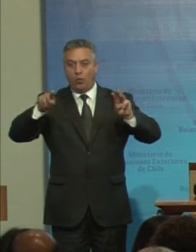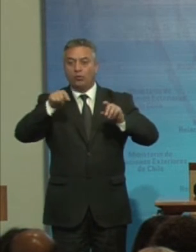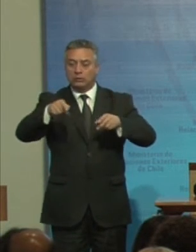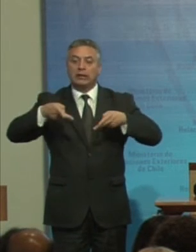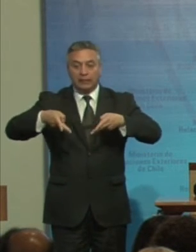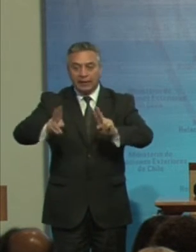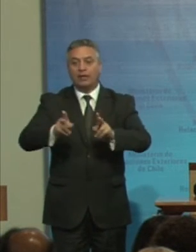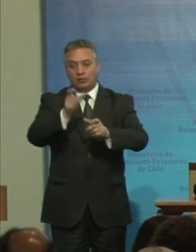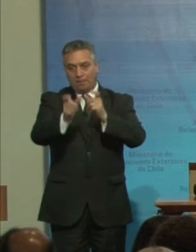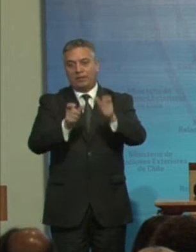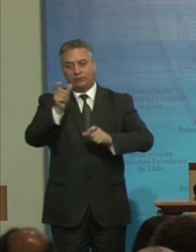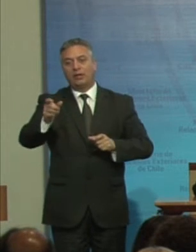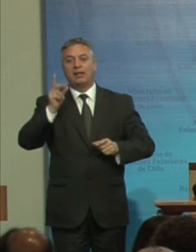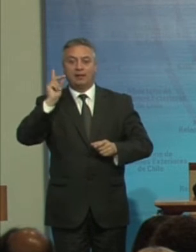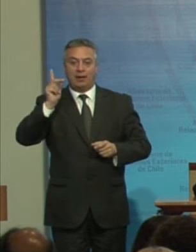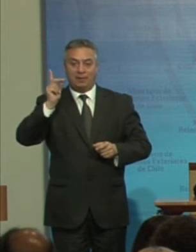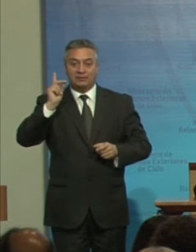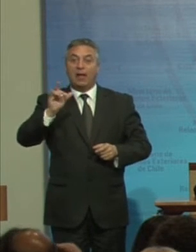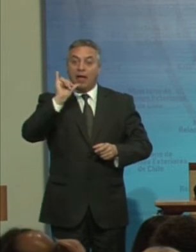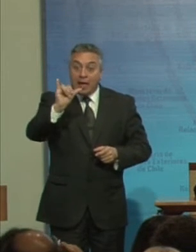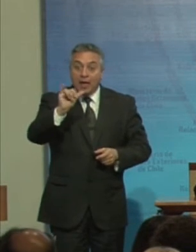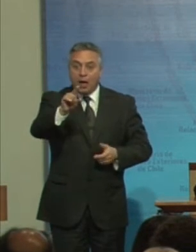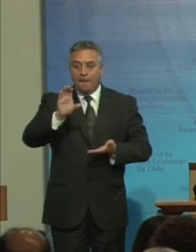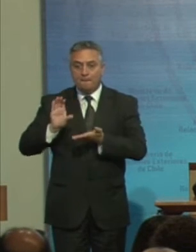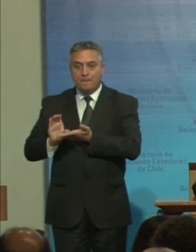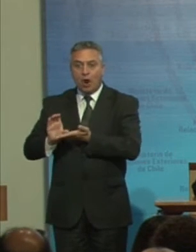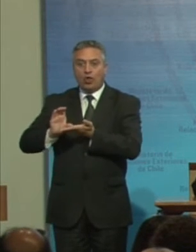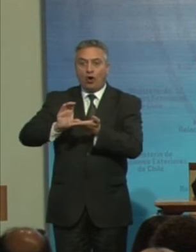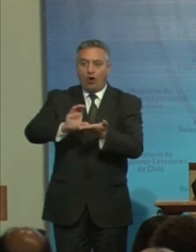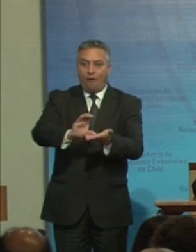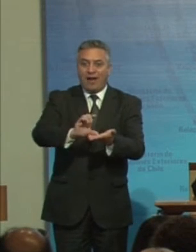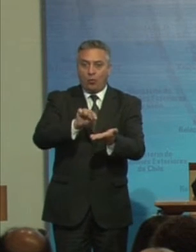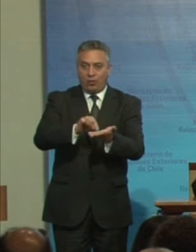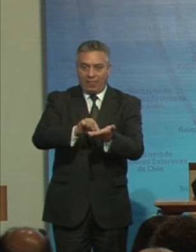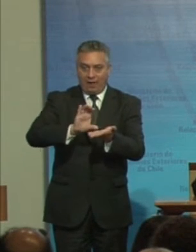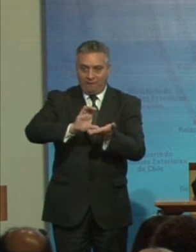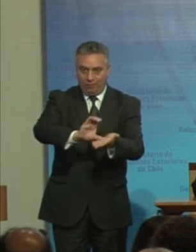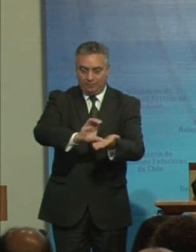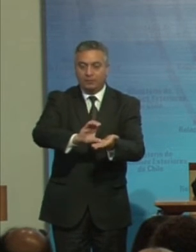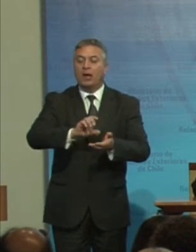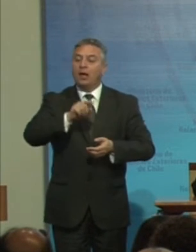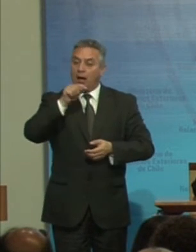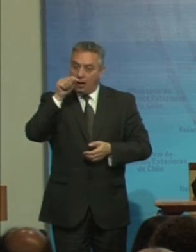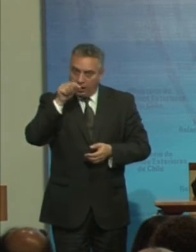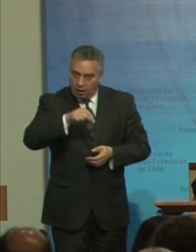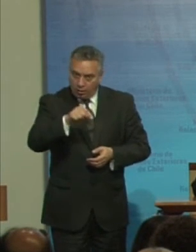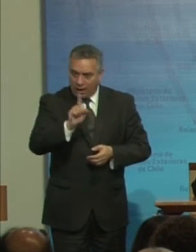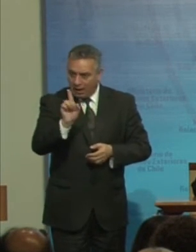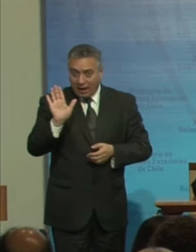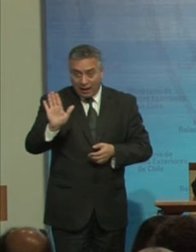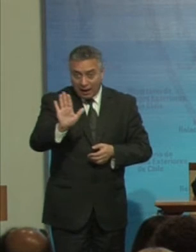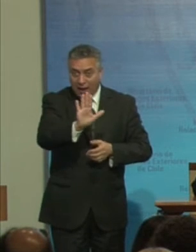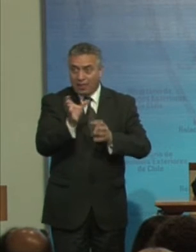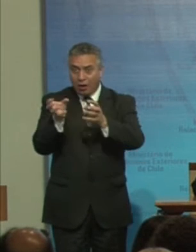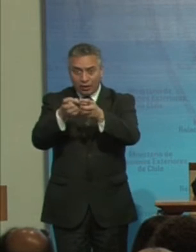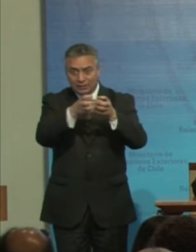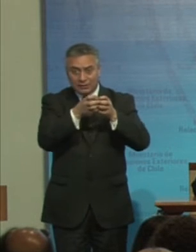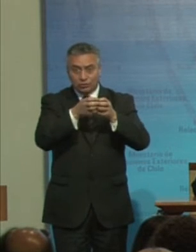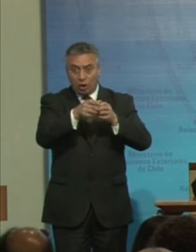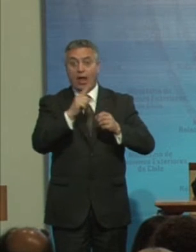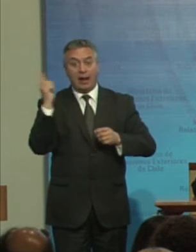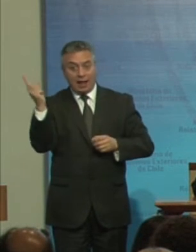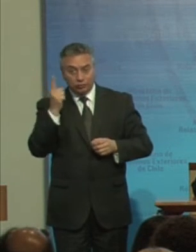Con discapacidad Y su protocolo Facultativo Al igual que Cada organización Nacional E internacional